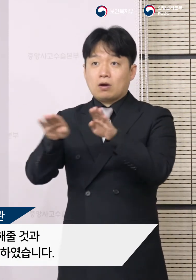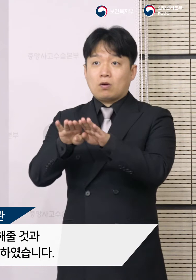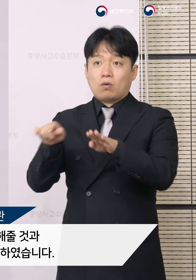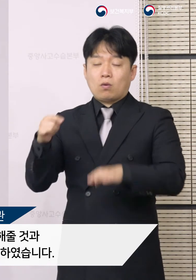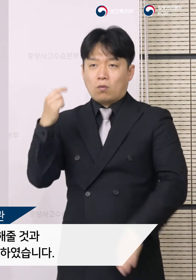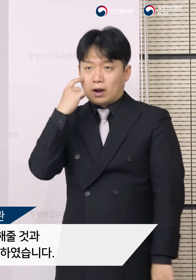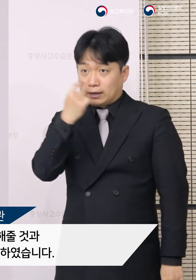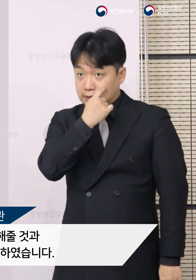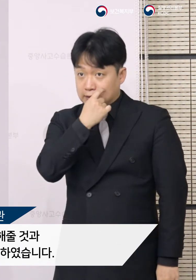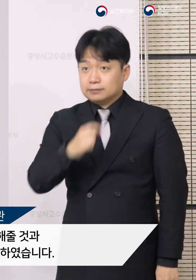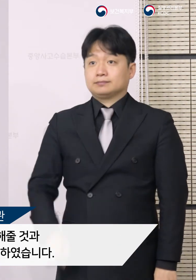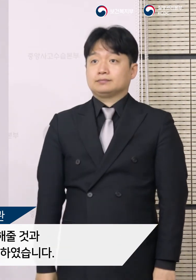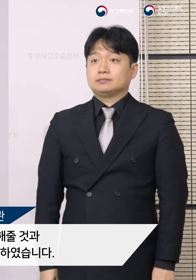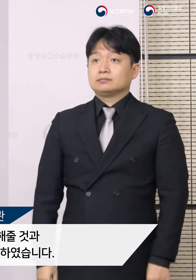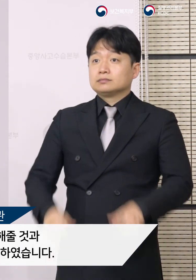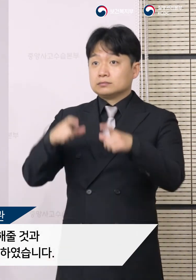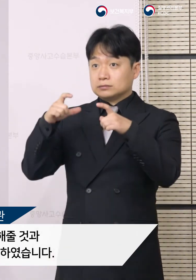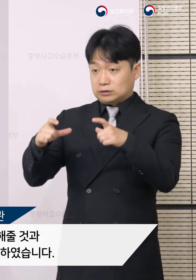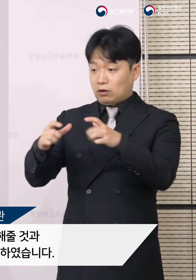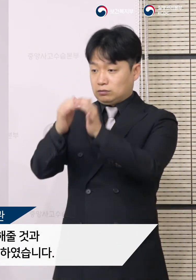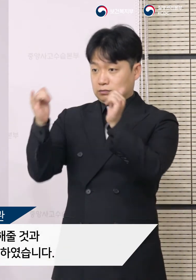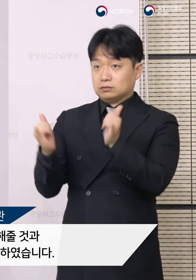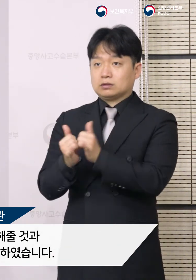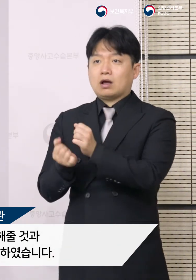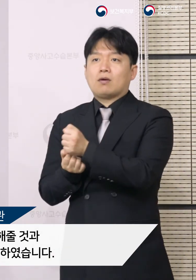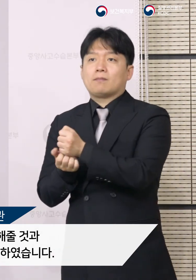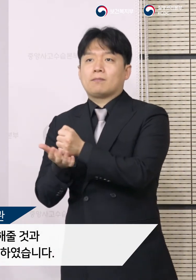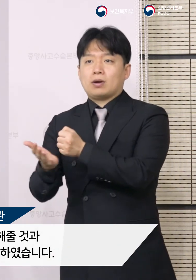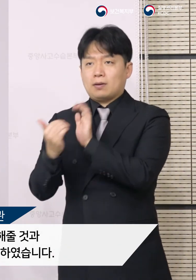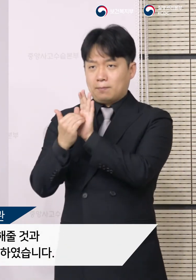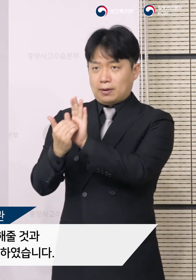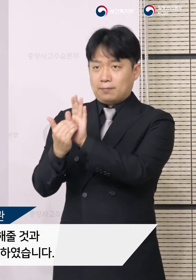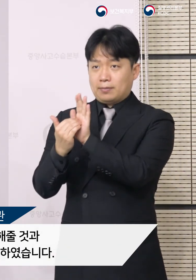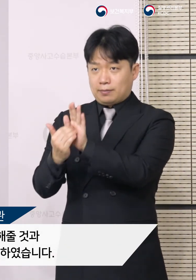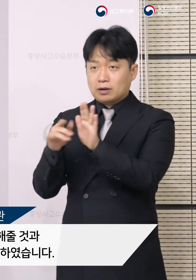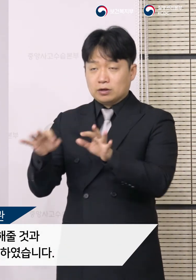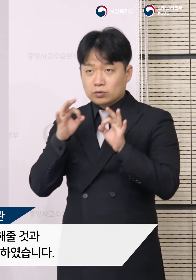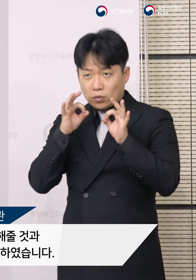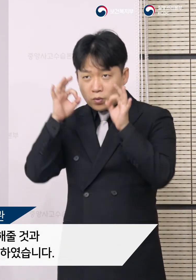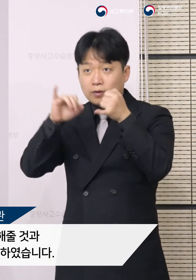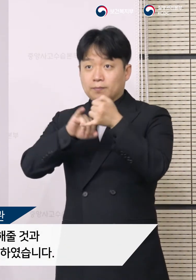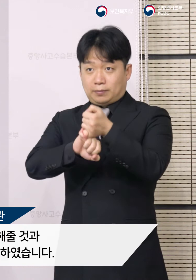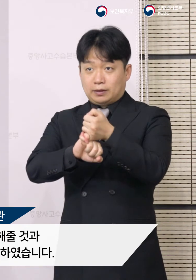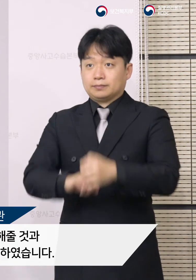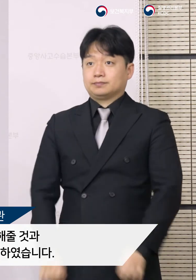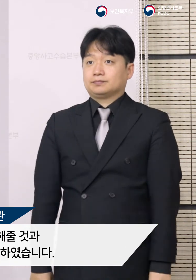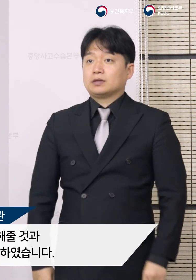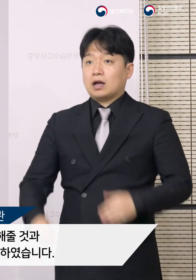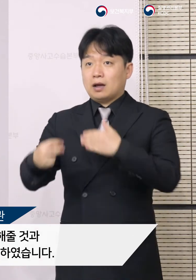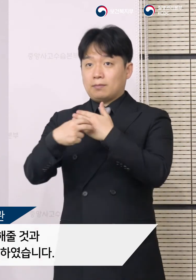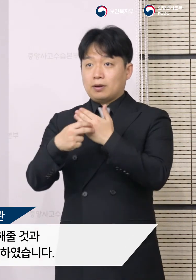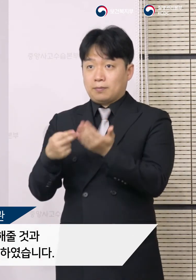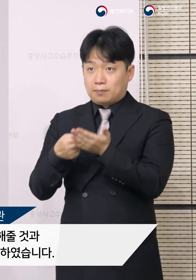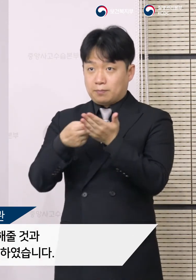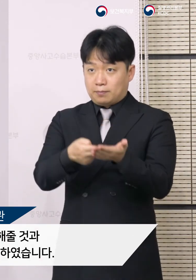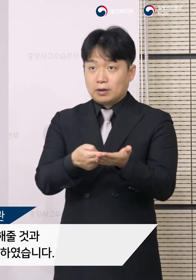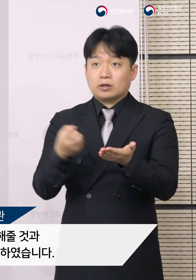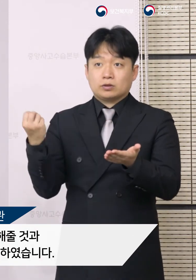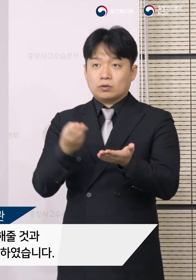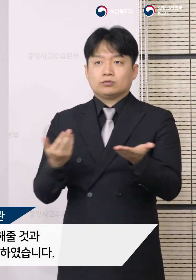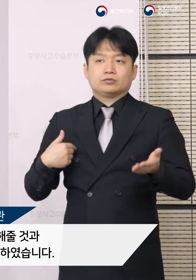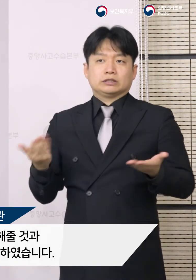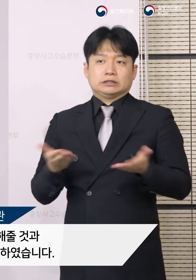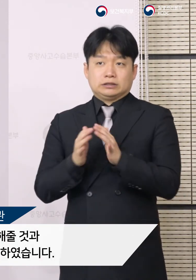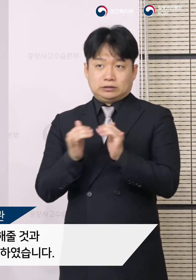지역사회의 감염 전파를 방지하기 위한 노력을 지속해 줄 것과 병상 인력